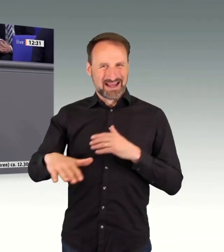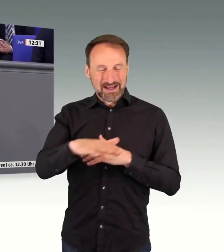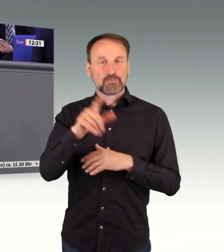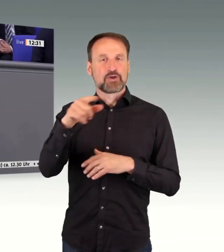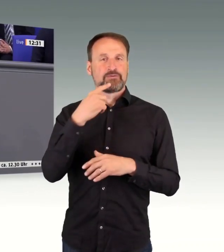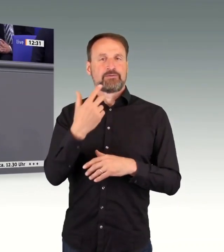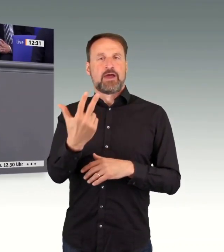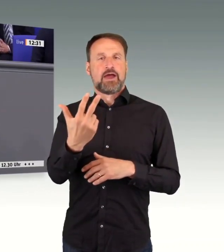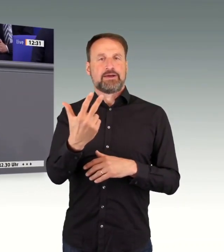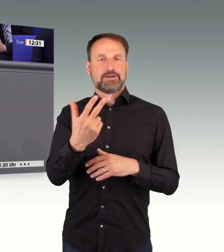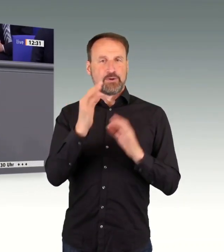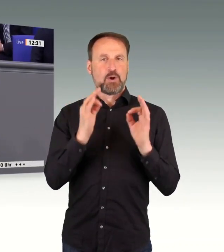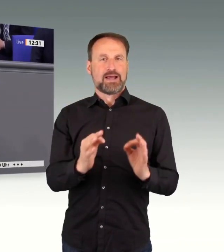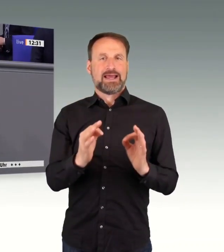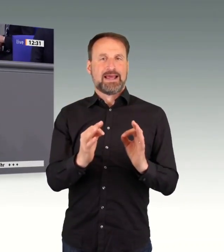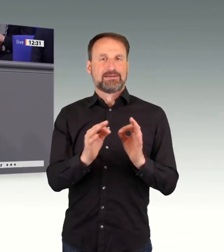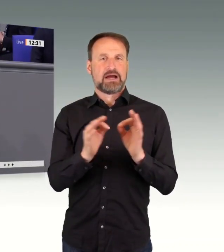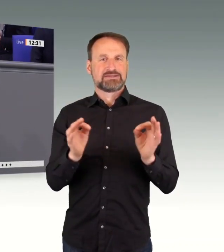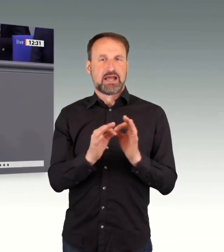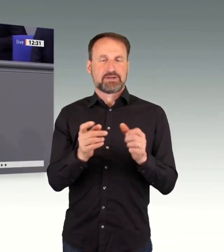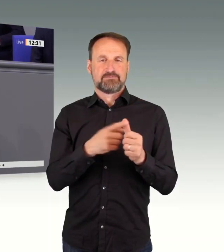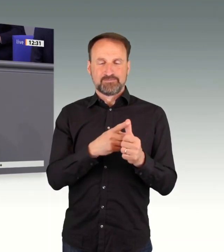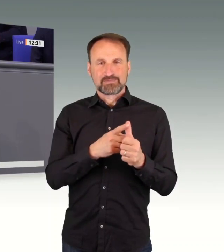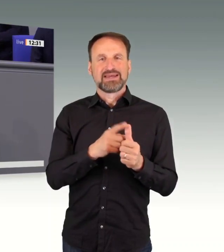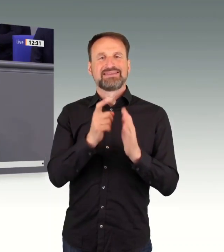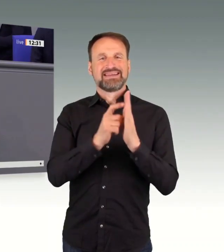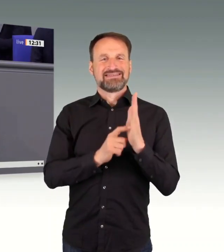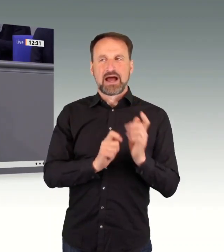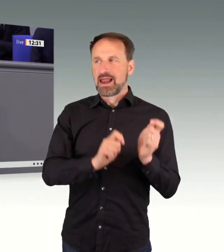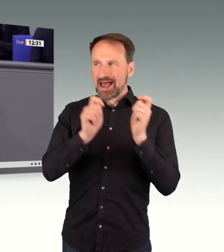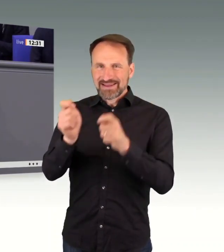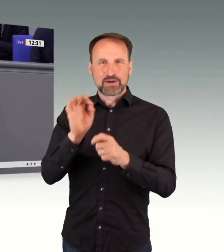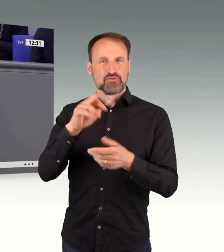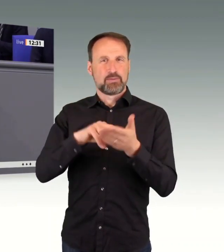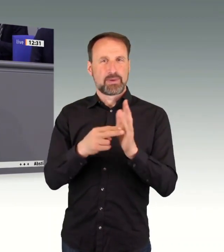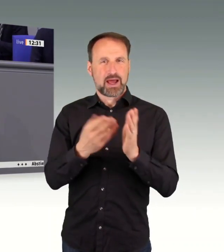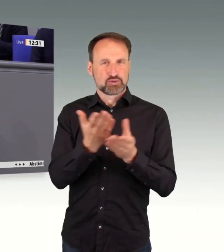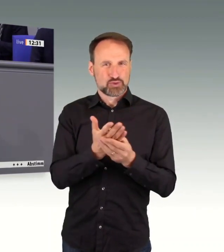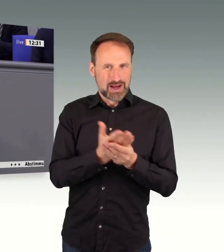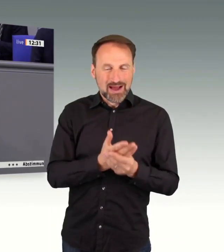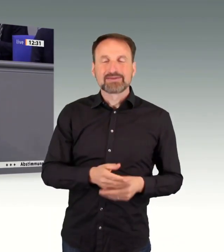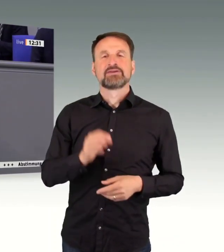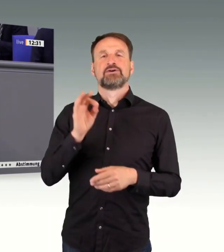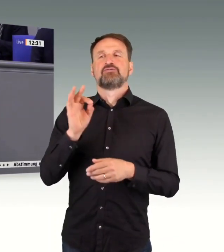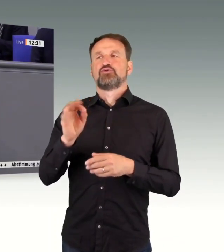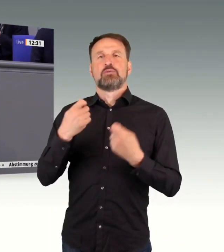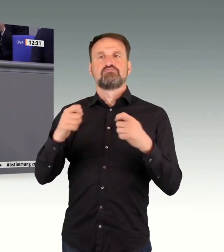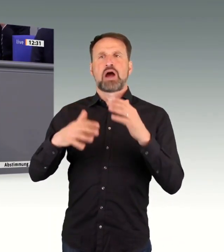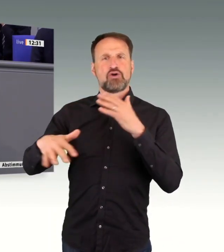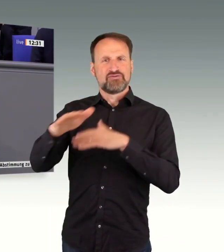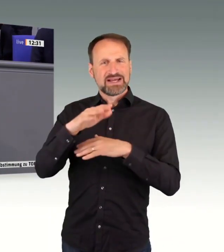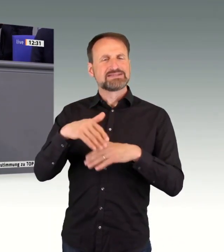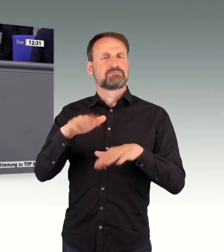wollen digitale Einreichung von Planungsunterlagen. Sie wollen eine Digitalisierung im Bauwesen. Und Sie wollen die